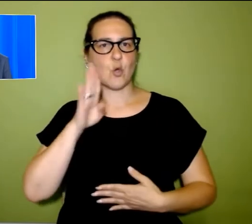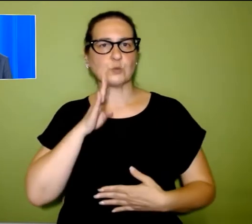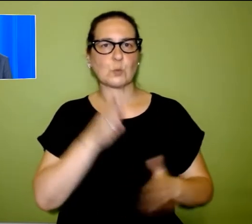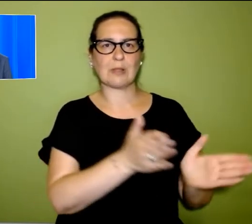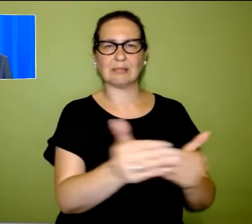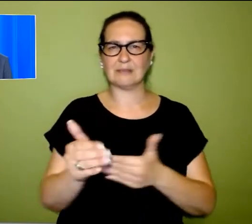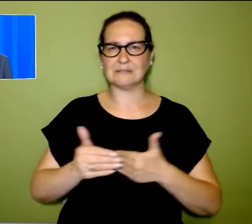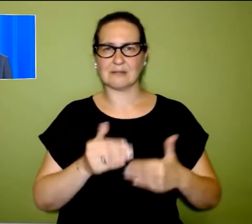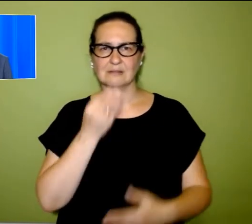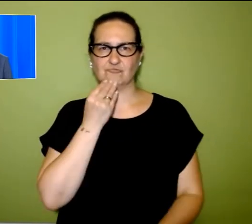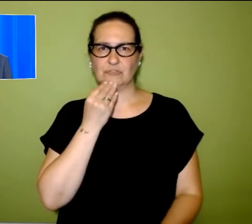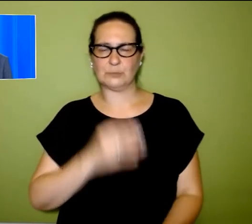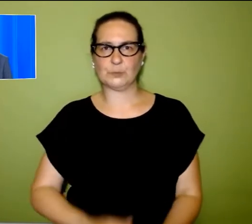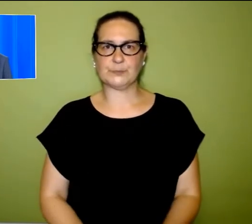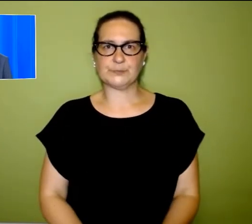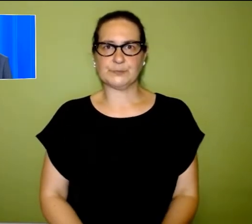cibo.